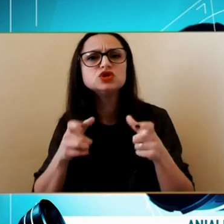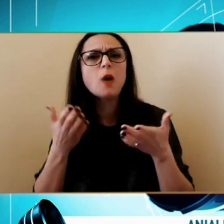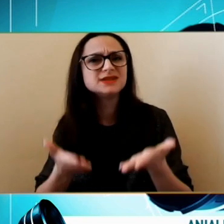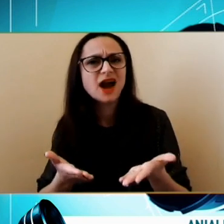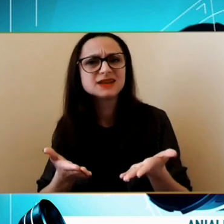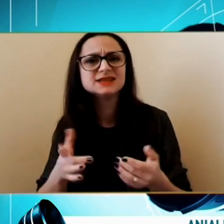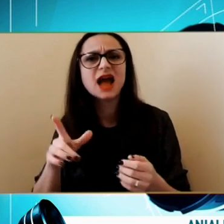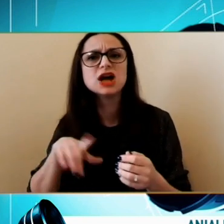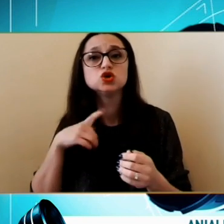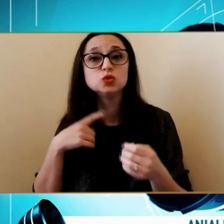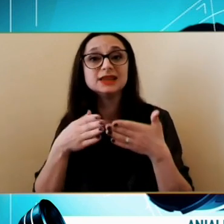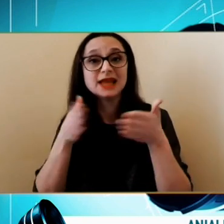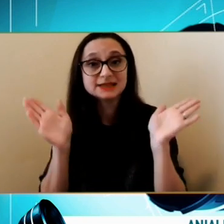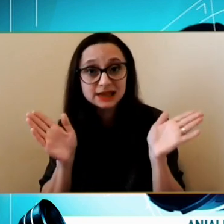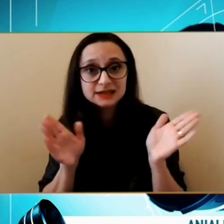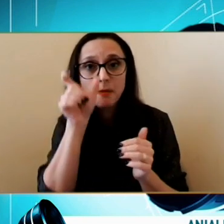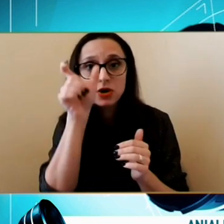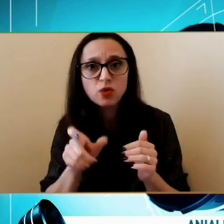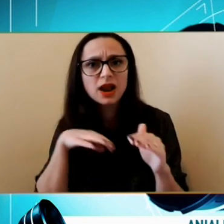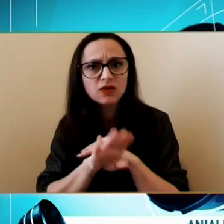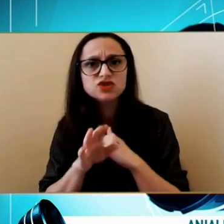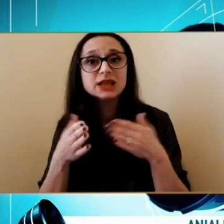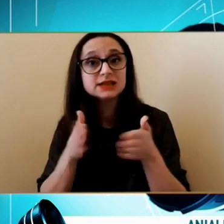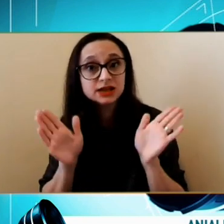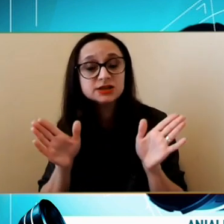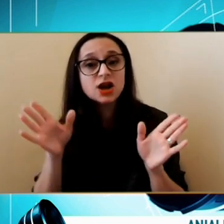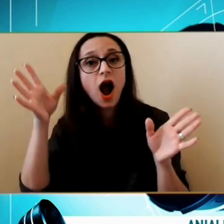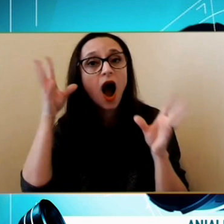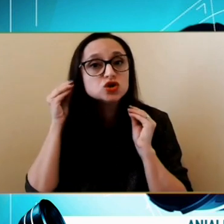deschiși Acești refugiați Vă ascultă sfaturile?